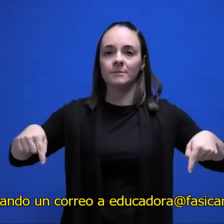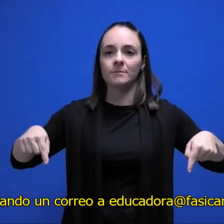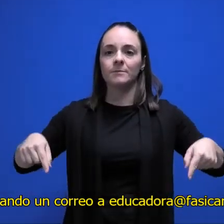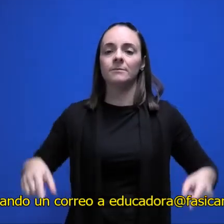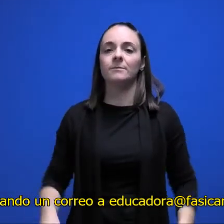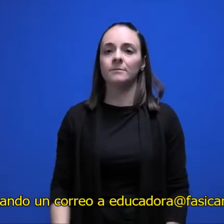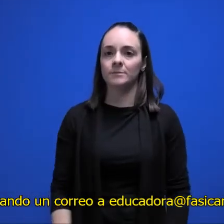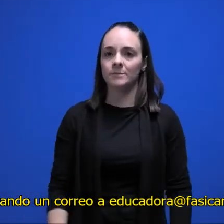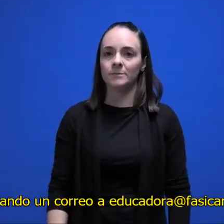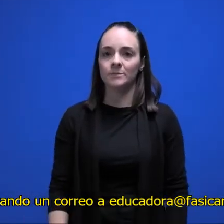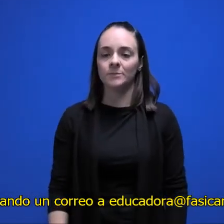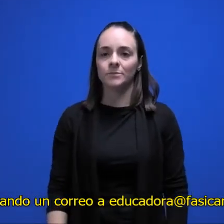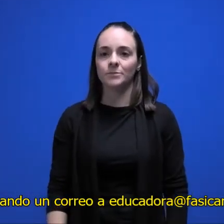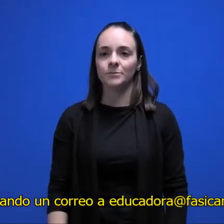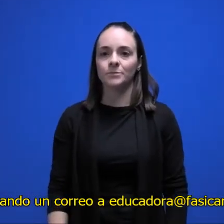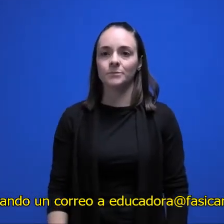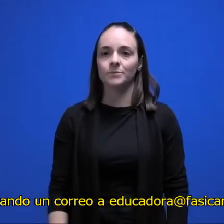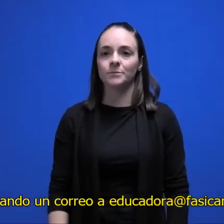educadora.fasecán.org.